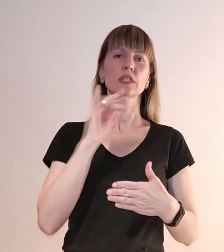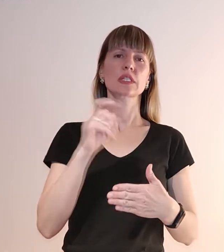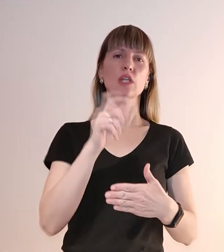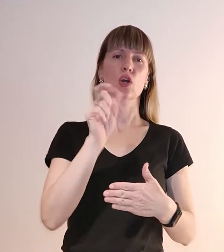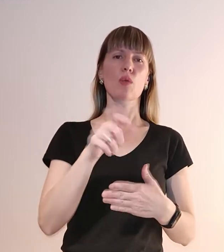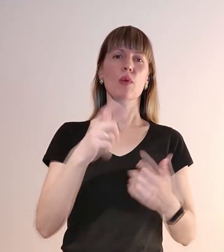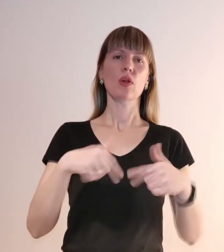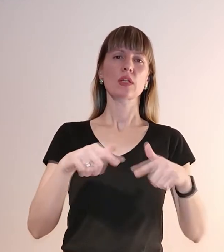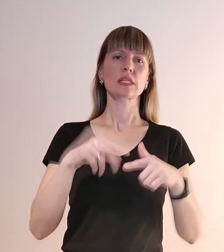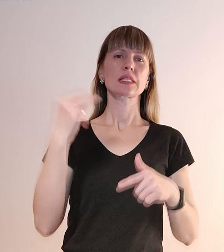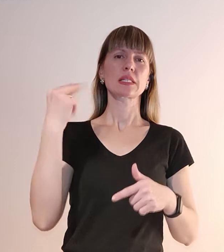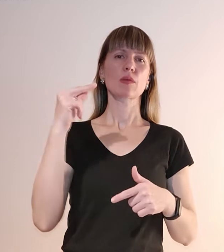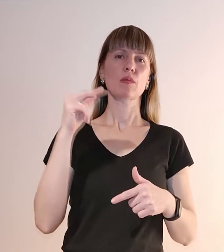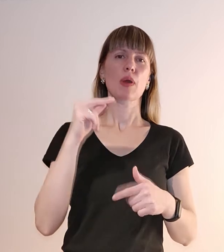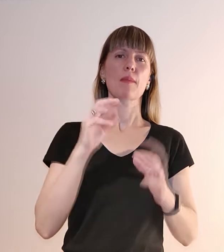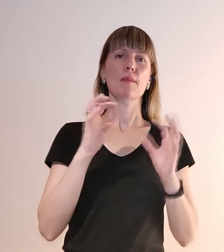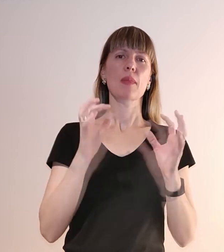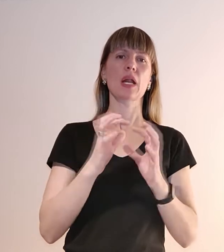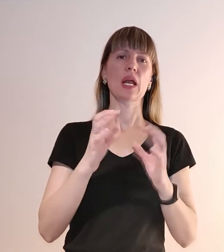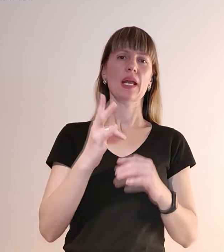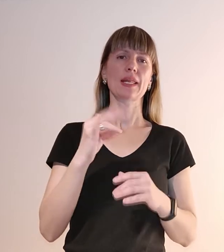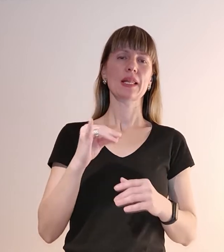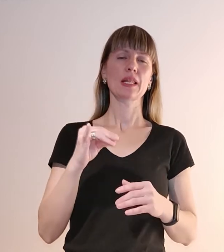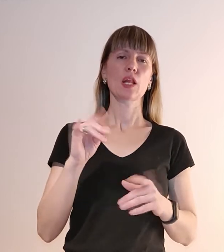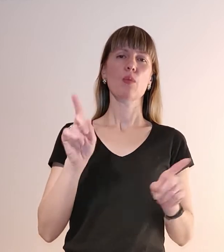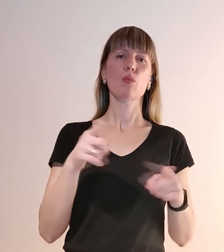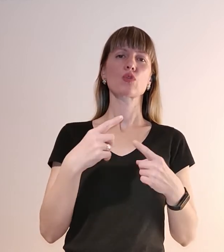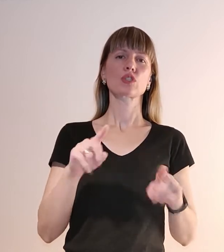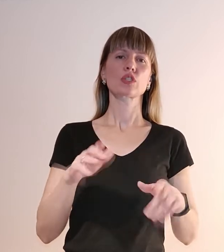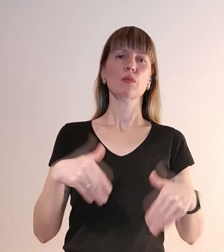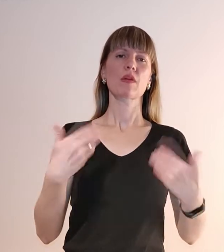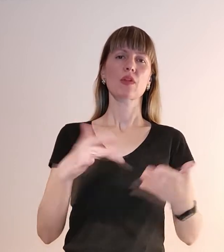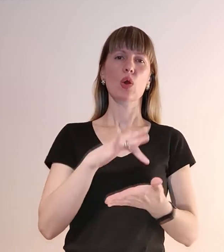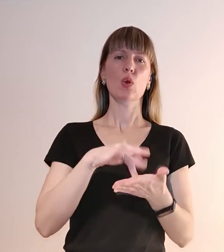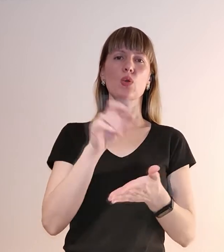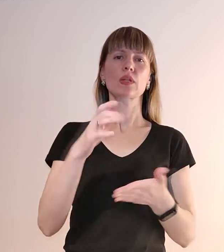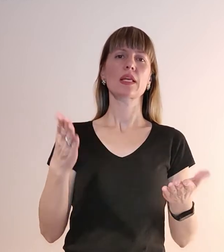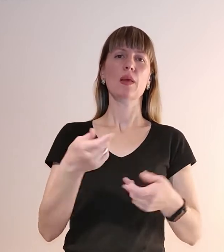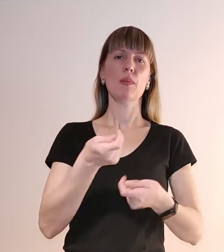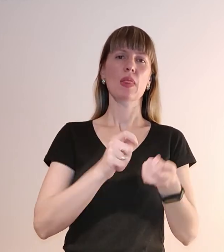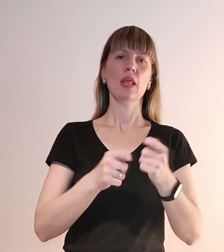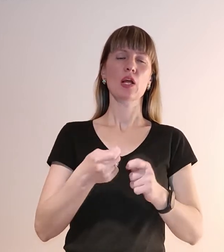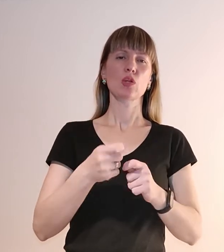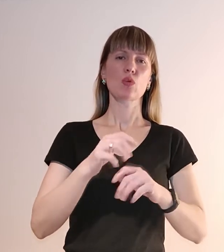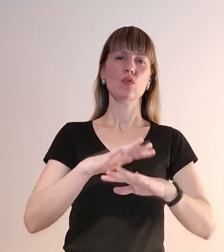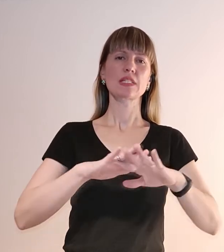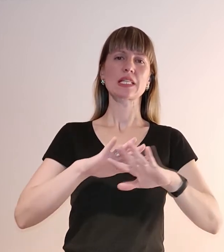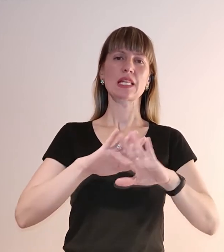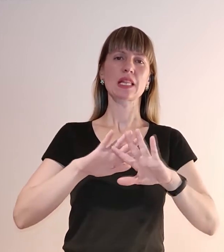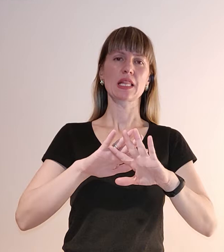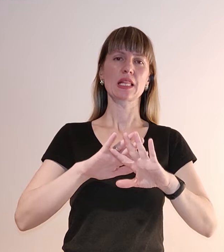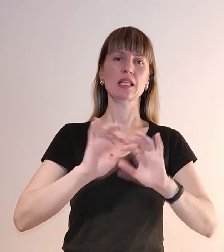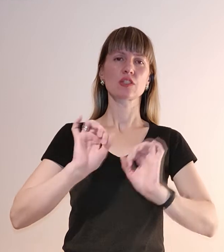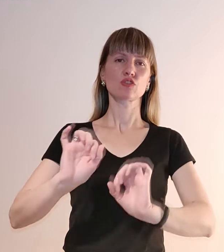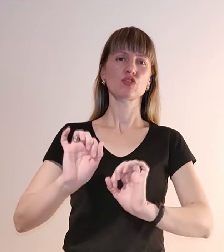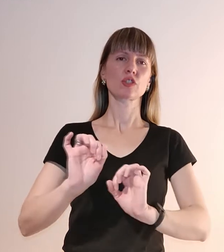організації «Заполіський перегляд». Музичне привітання місцянам, які плитують маскувальні сітки, подарував заполійський співак та